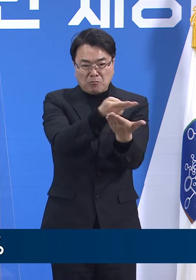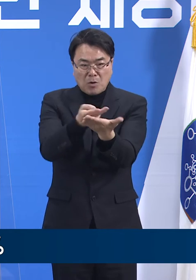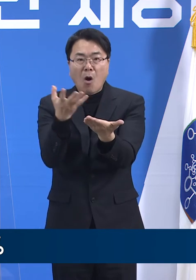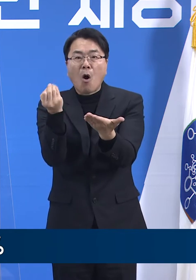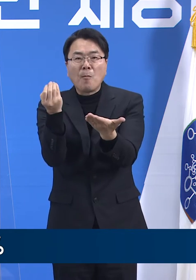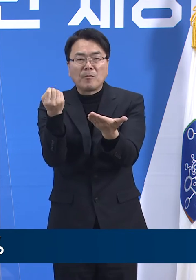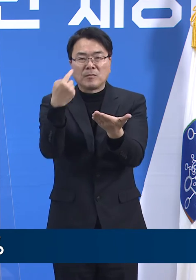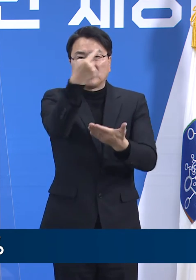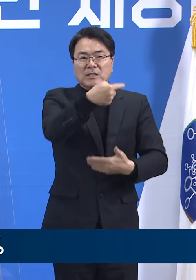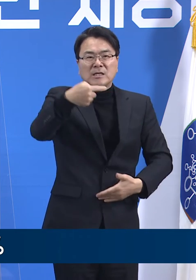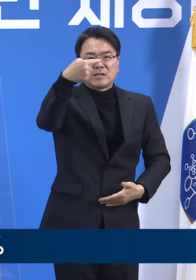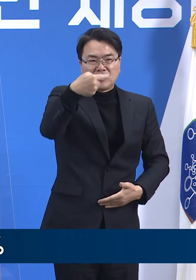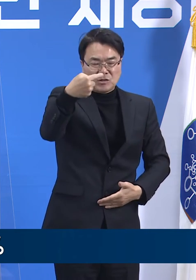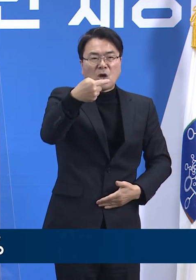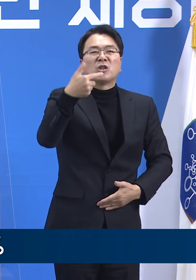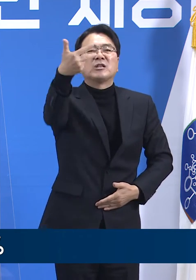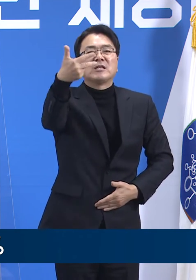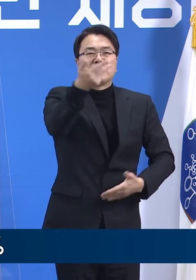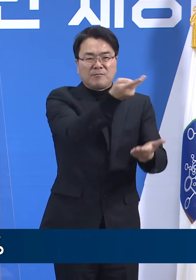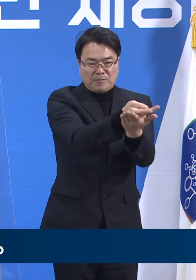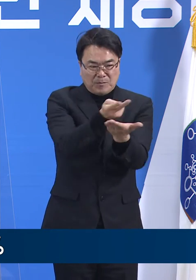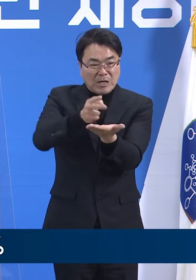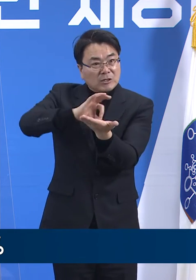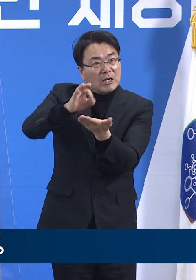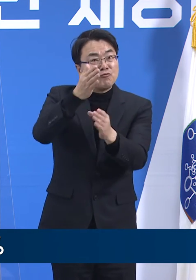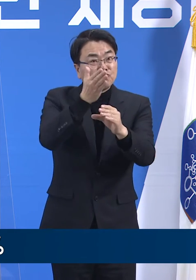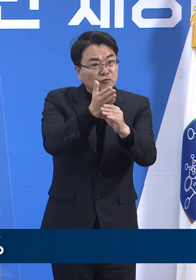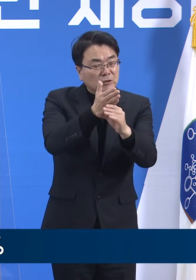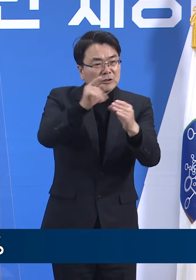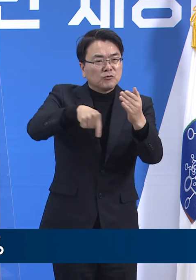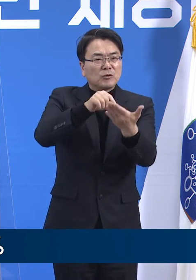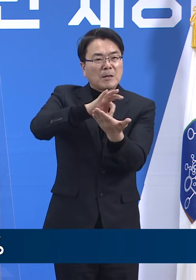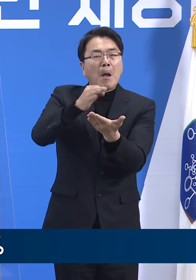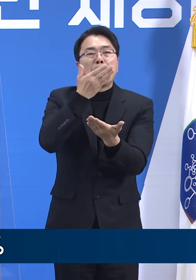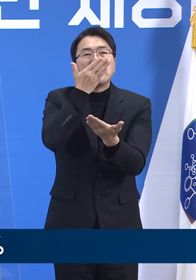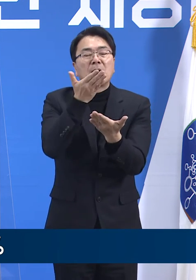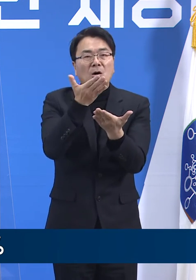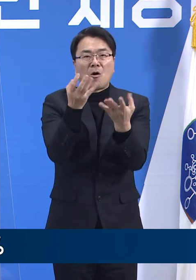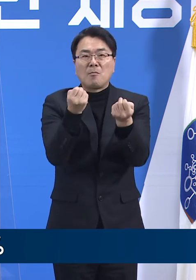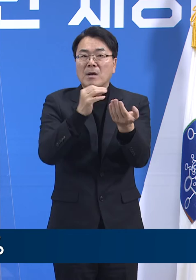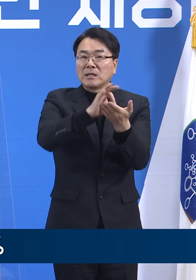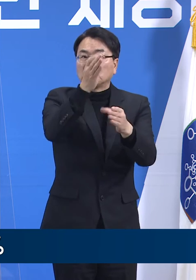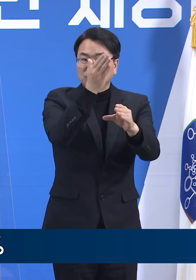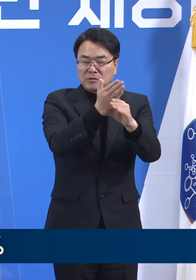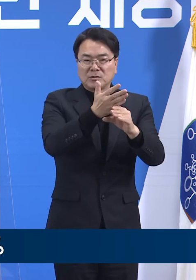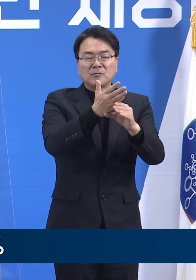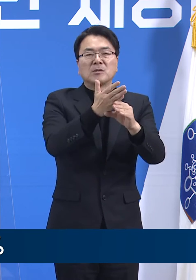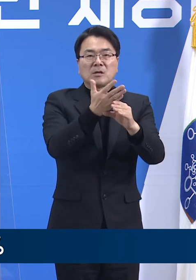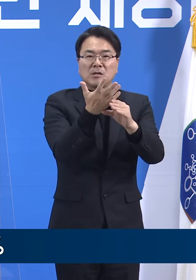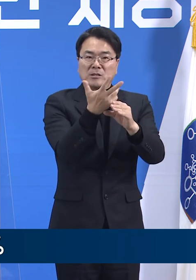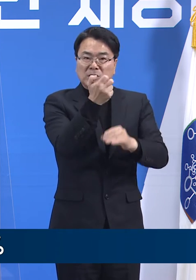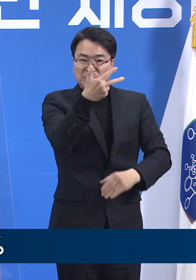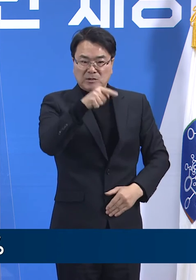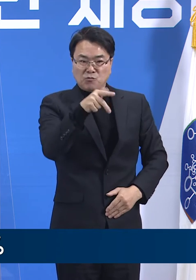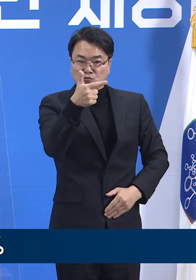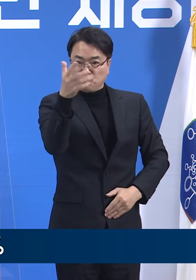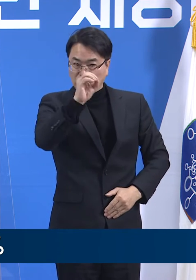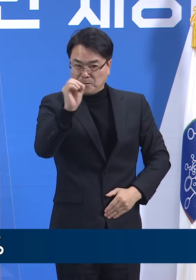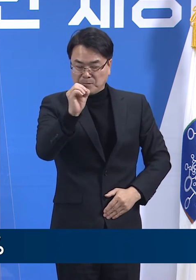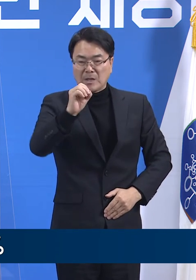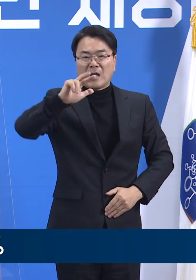총 1,003 병상입니다. 현재 병상 가동률은 70, 77.6%인